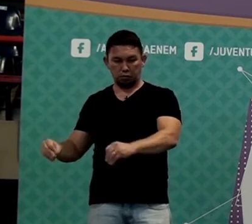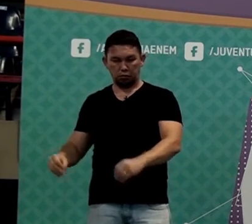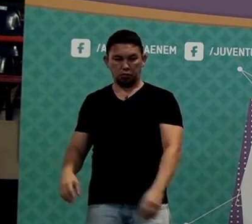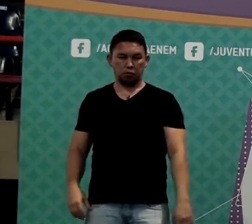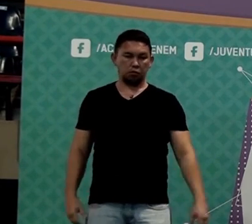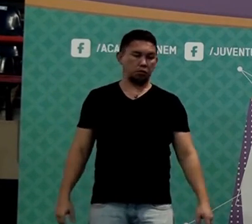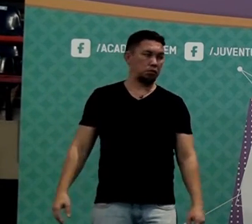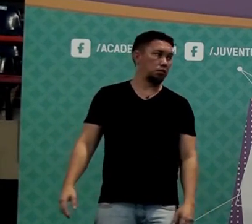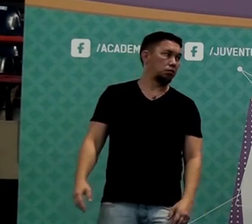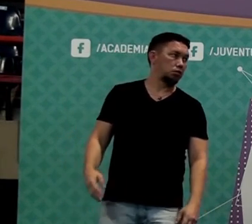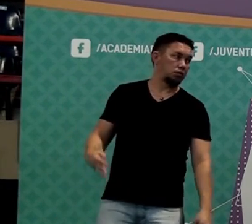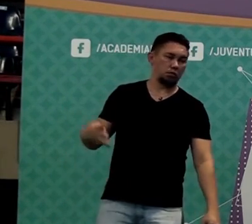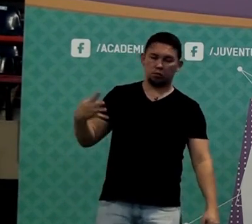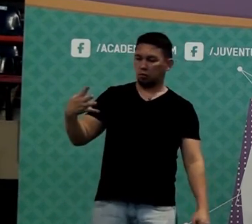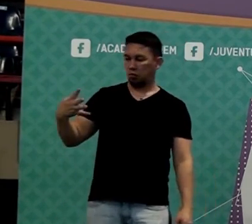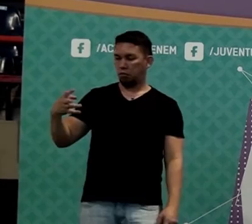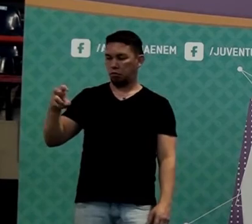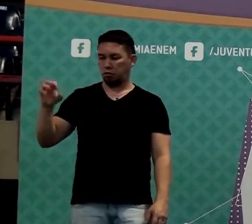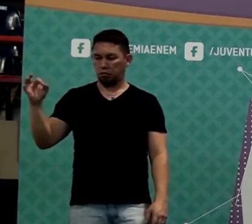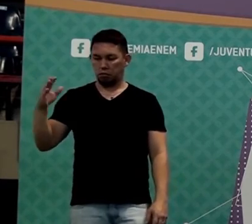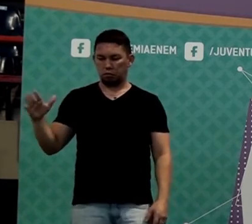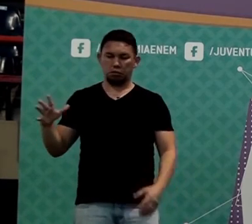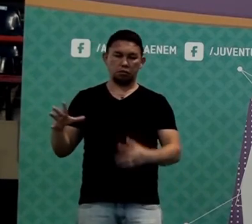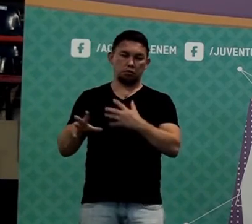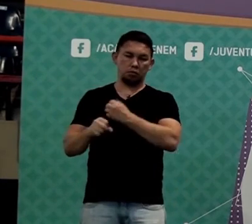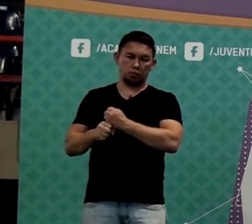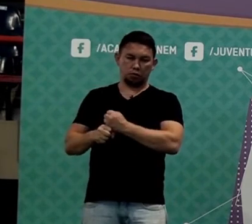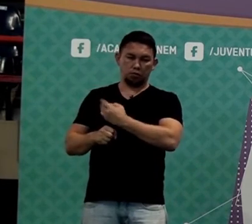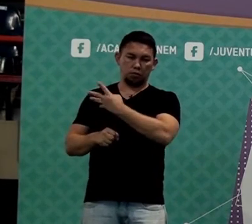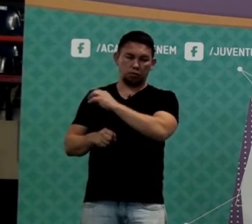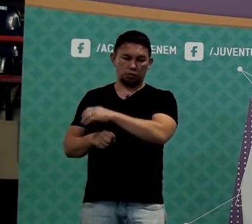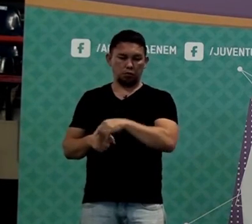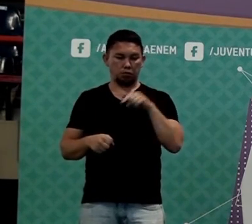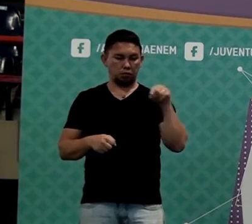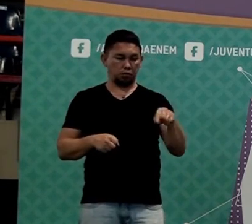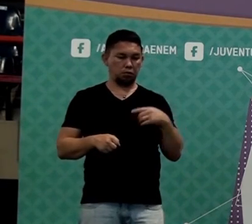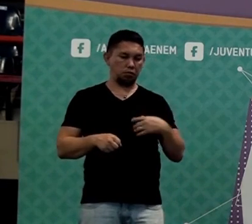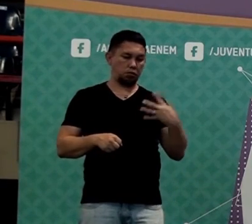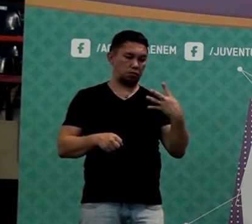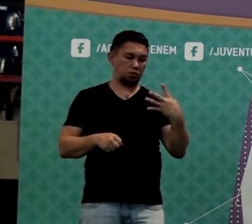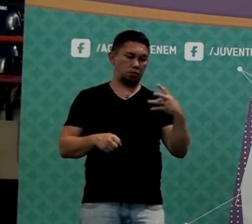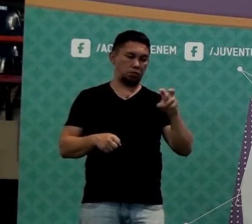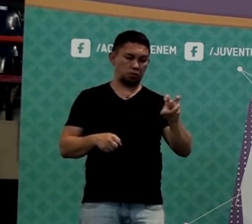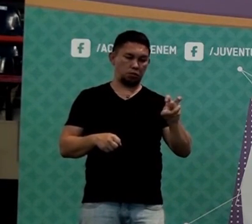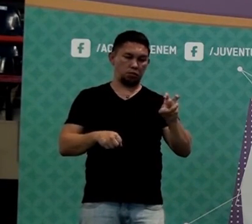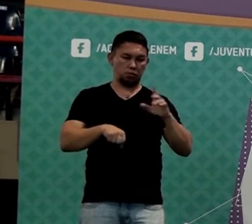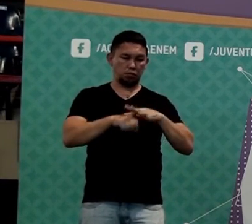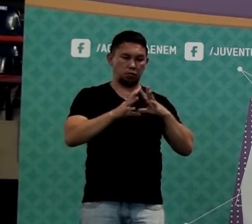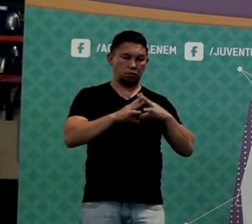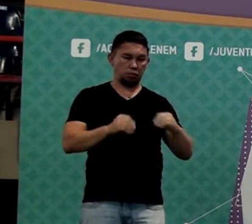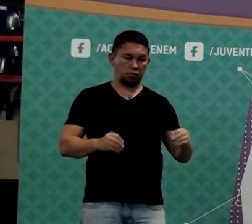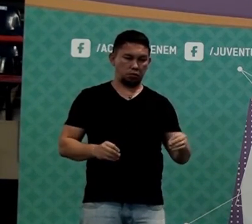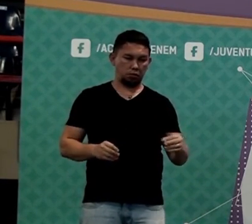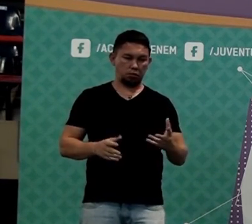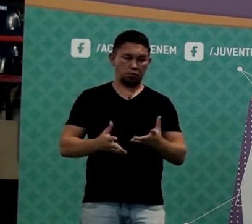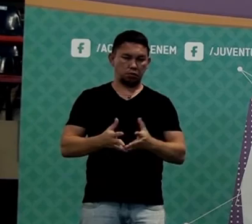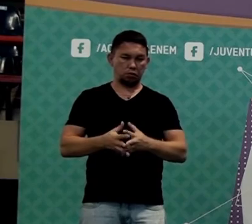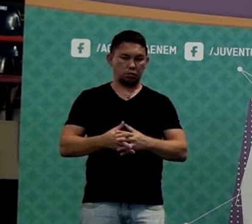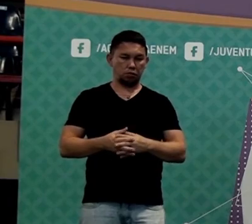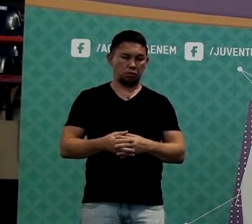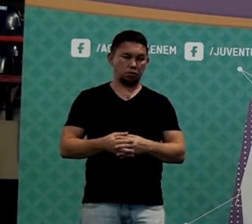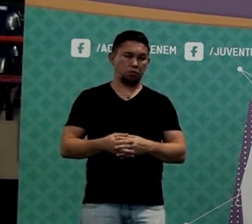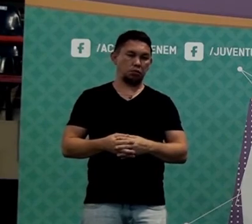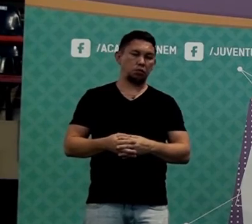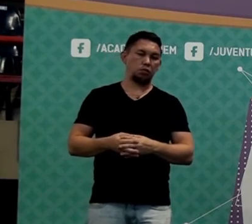Então é 35% de 40, né? No segundo grupo, 45% se curaram. Então, olha como é eu vou fazer a